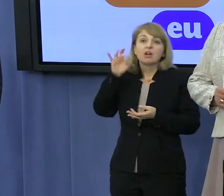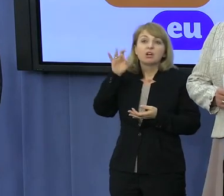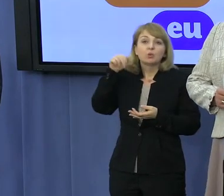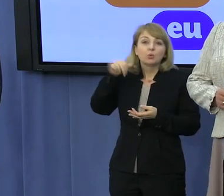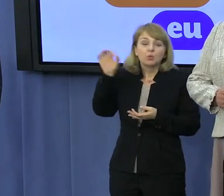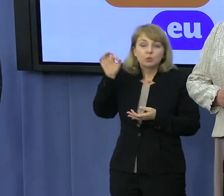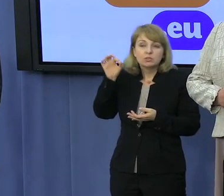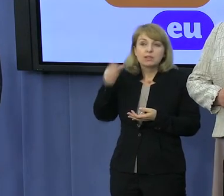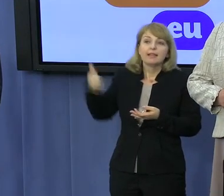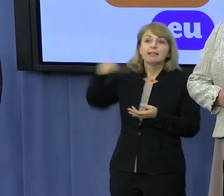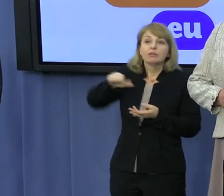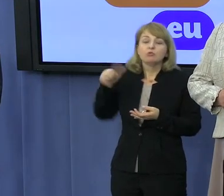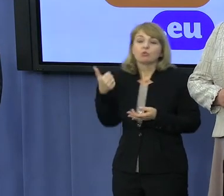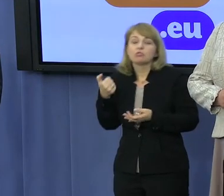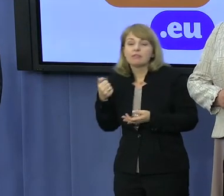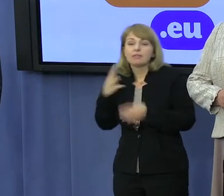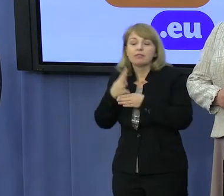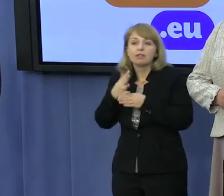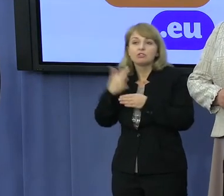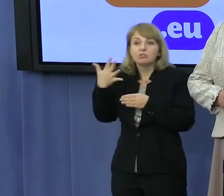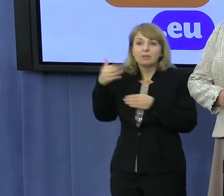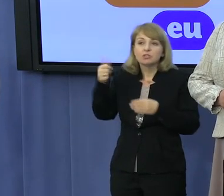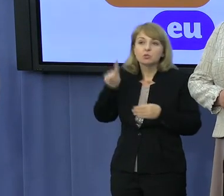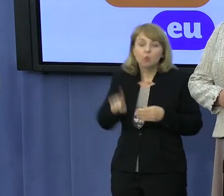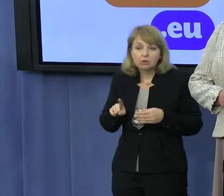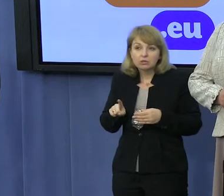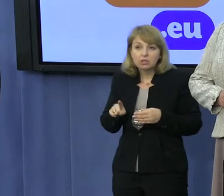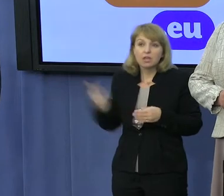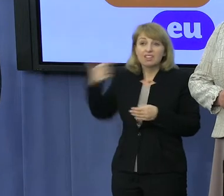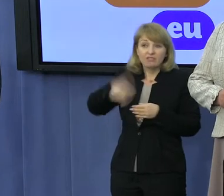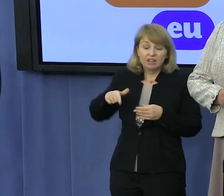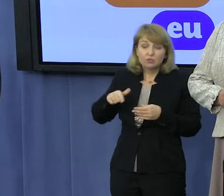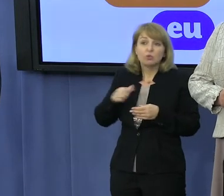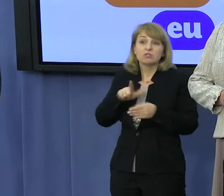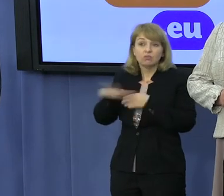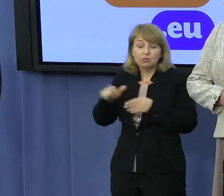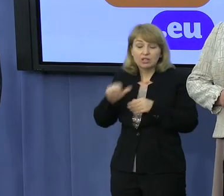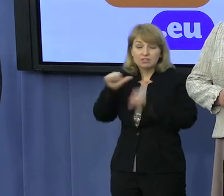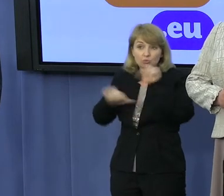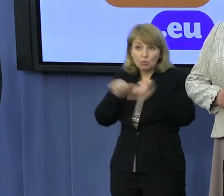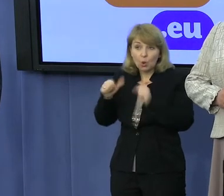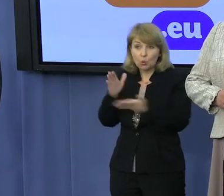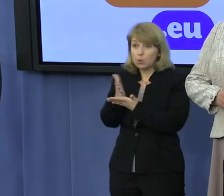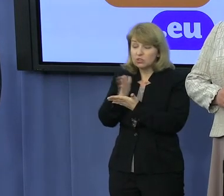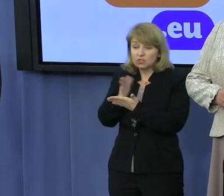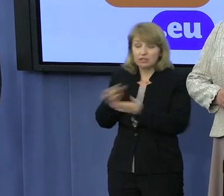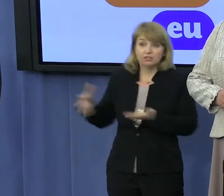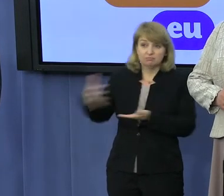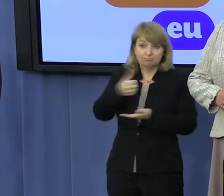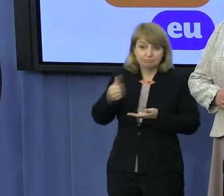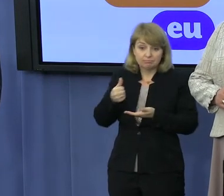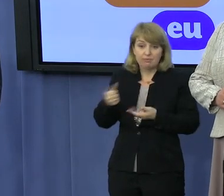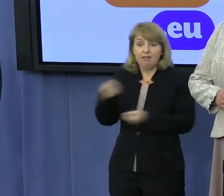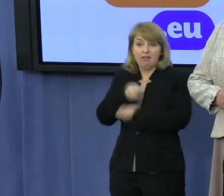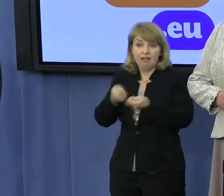1645 zł w 2012 roku to była średnia płaca pracowników handlu. A jest ona tak